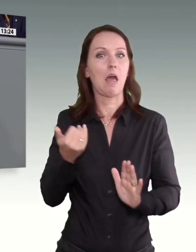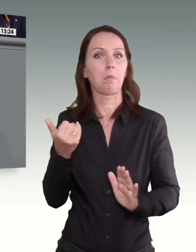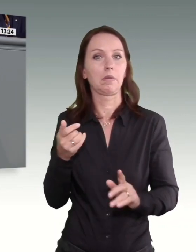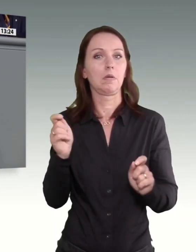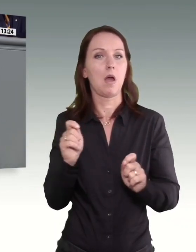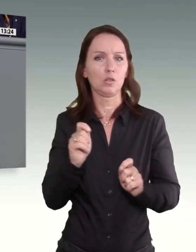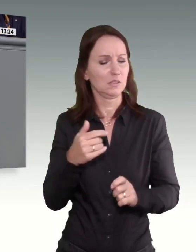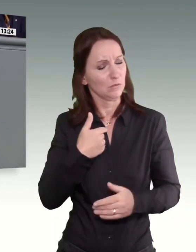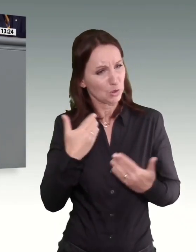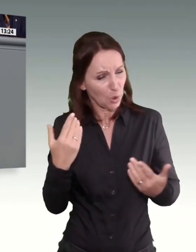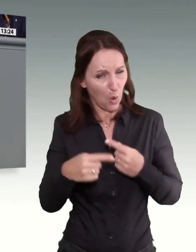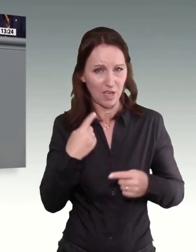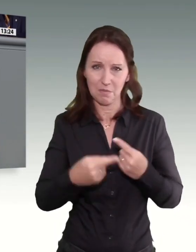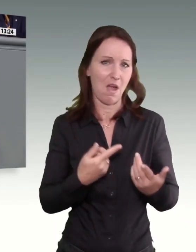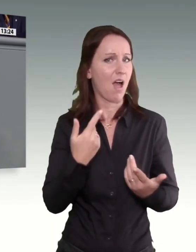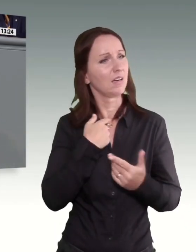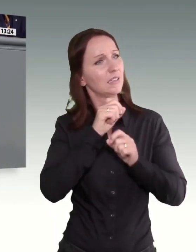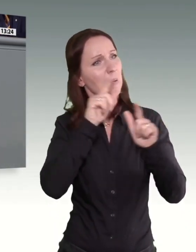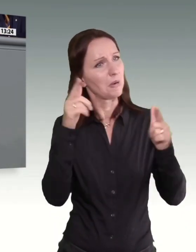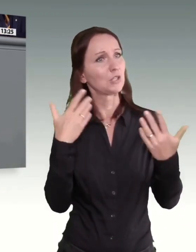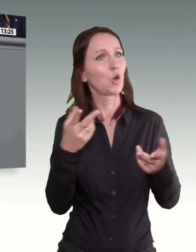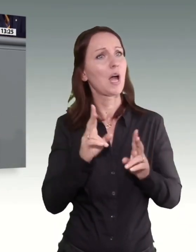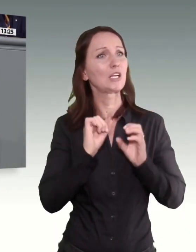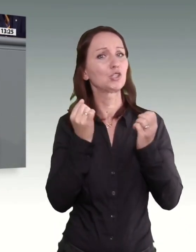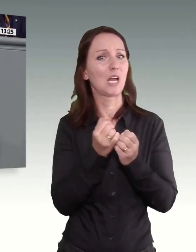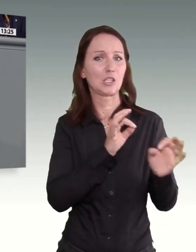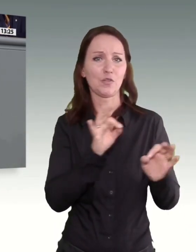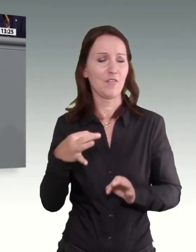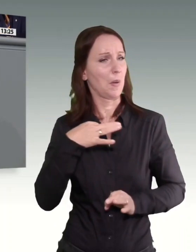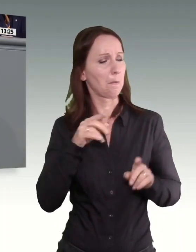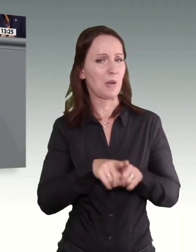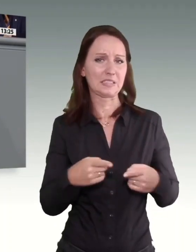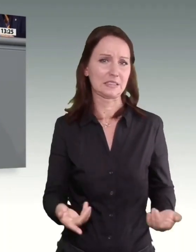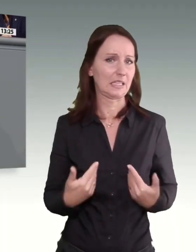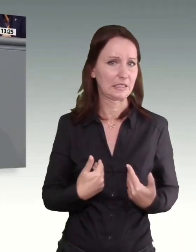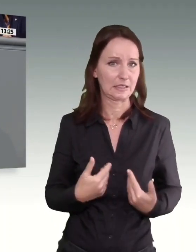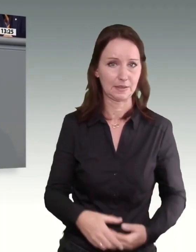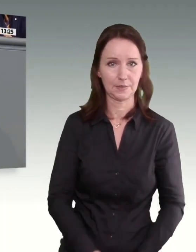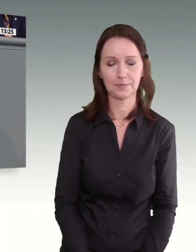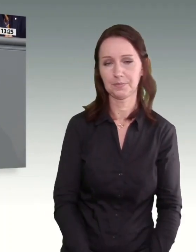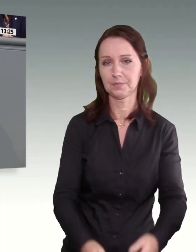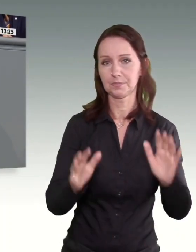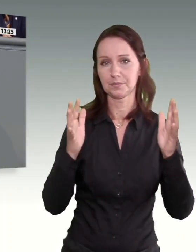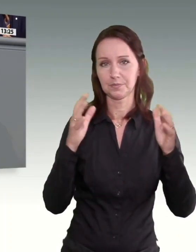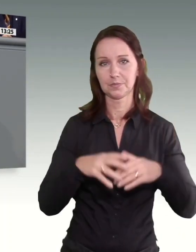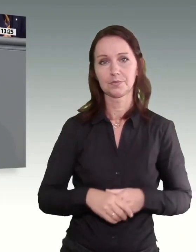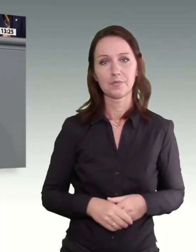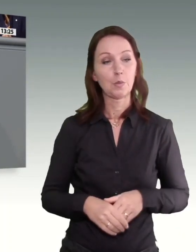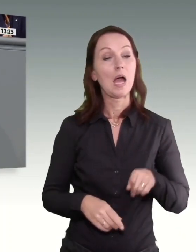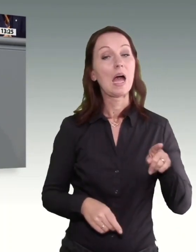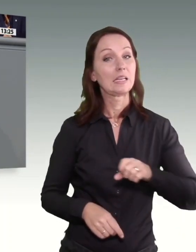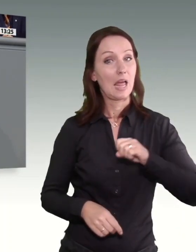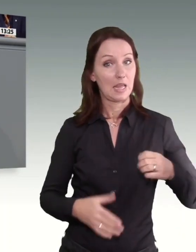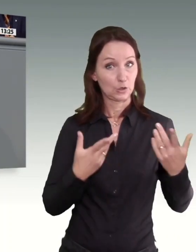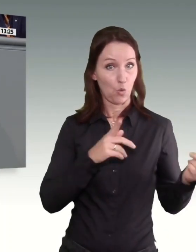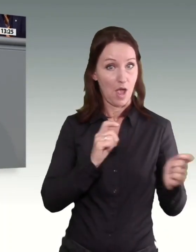passt nicht zu meinem Verständnis von Verlässlichkeit im Rechtsstaat. Die Anträge von Die Linke stellen einen schweren